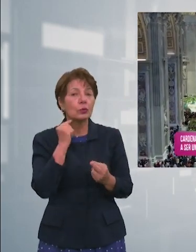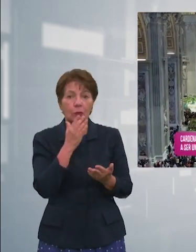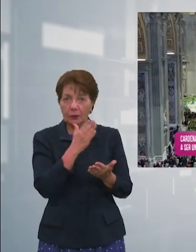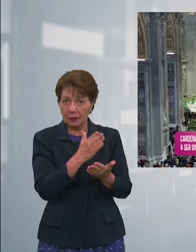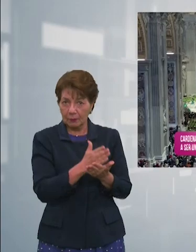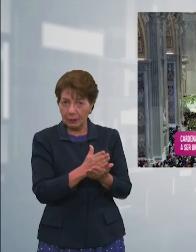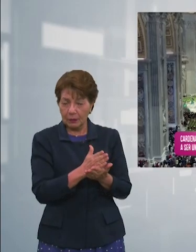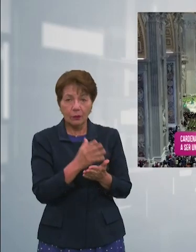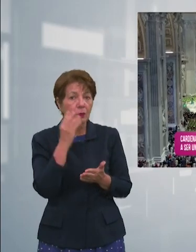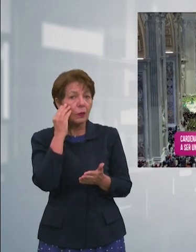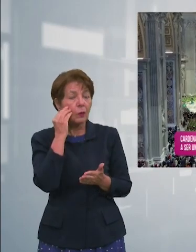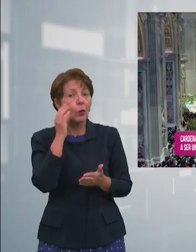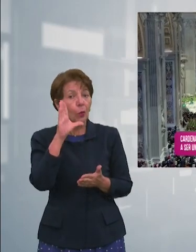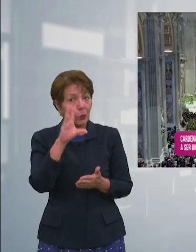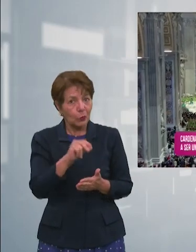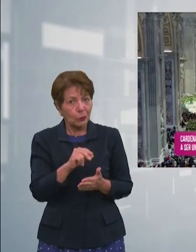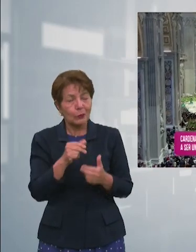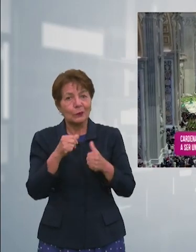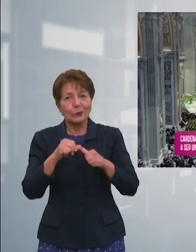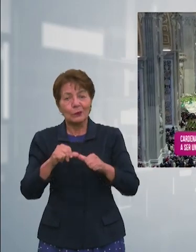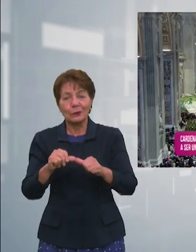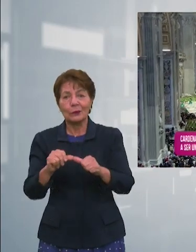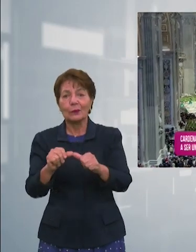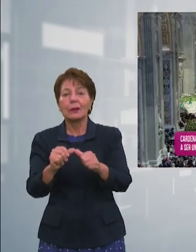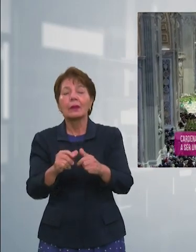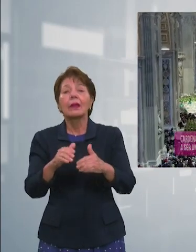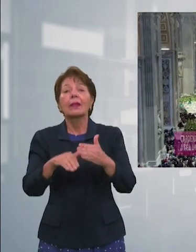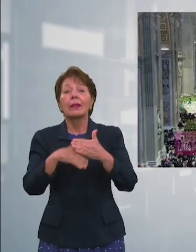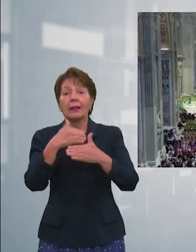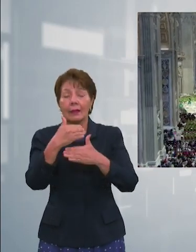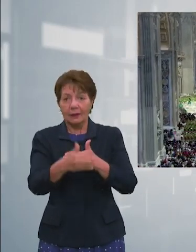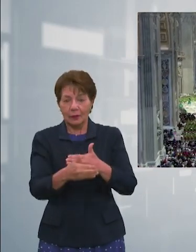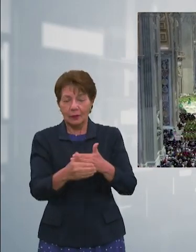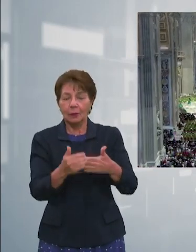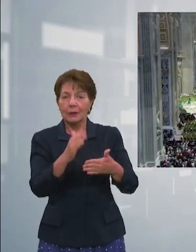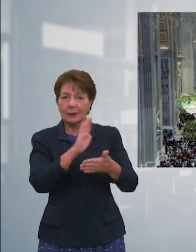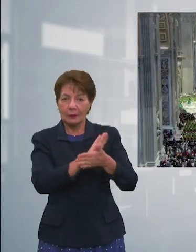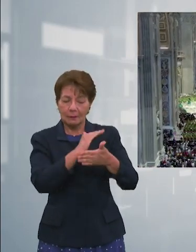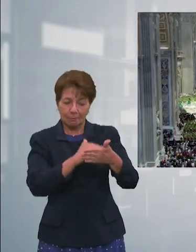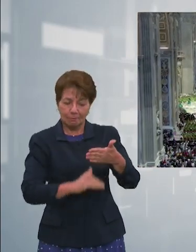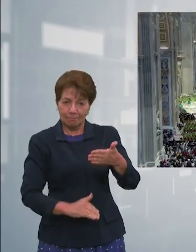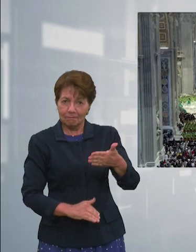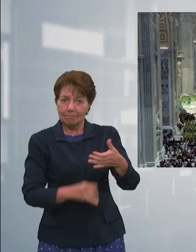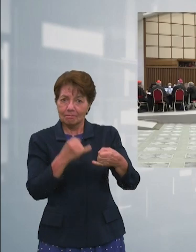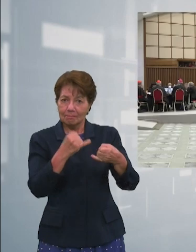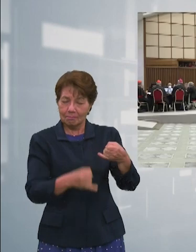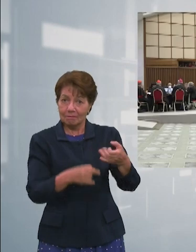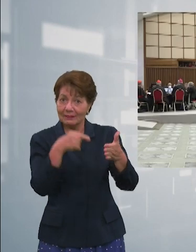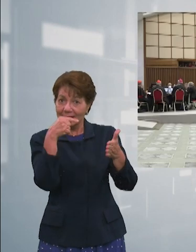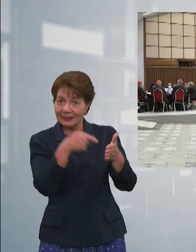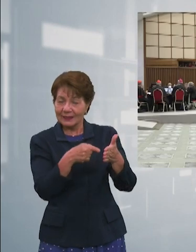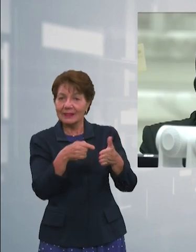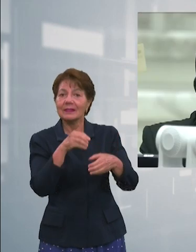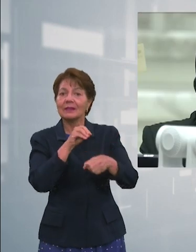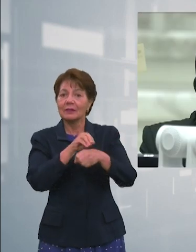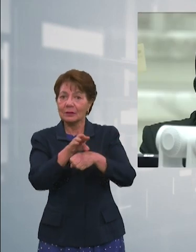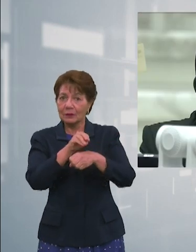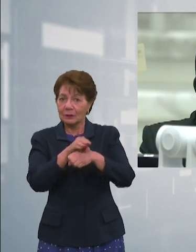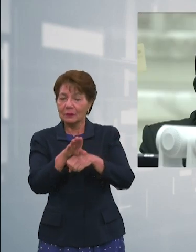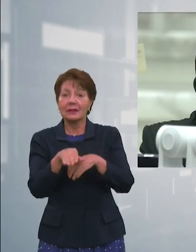local, teniendo el documento final como una guía esencial para caminar juntos y ser testigos de la esperanza. Desde su Yepa